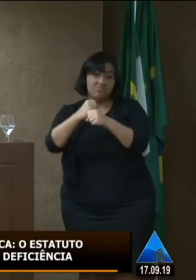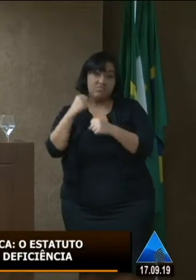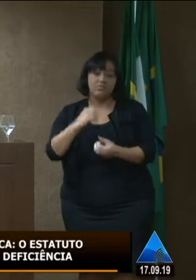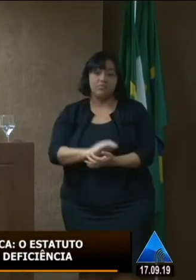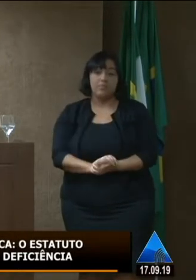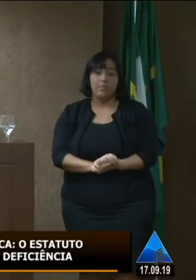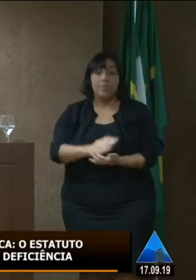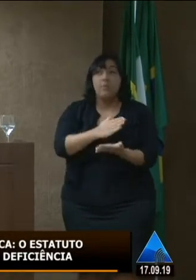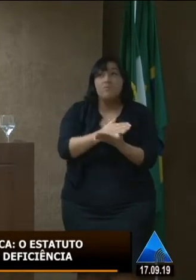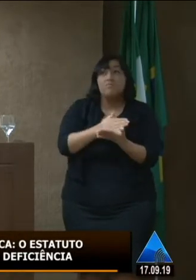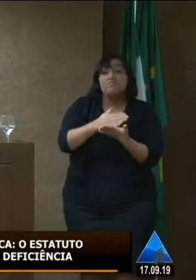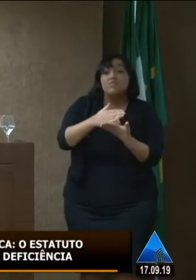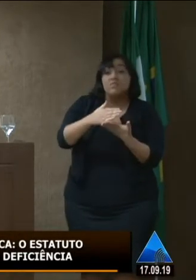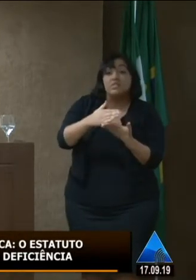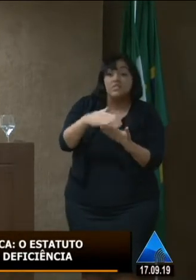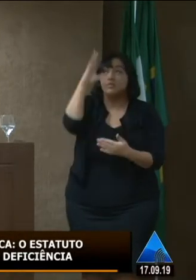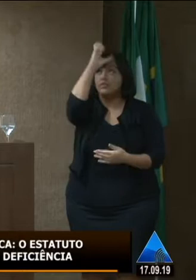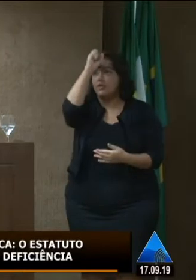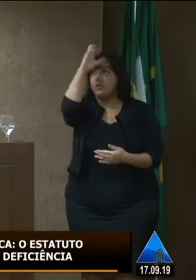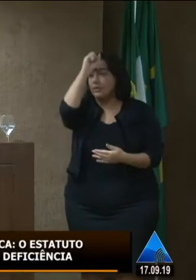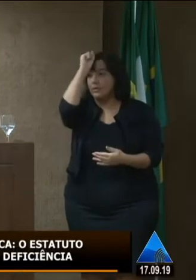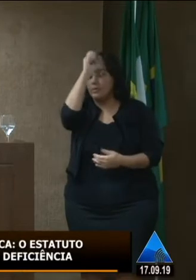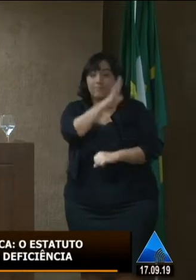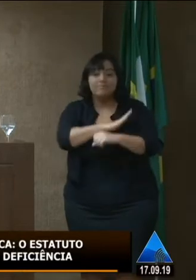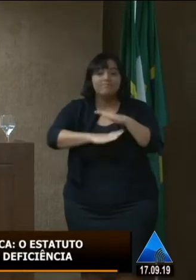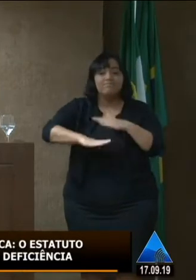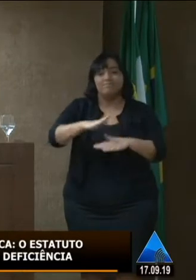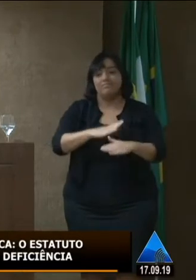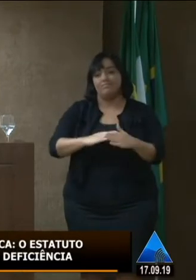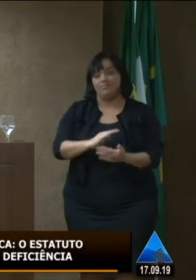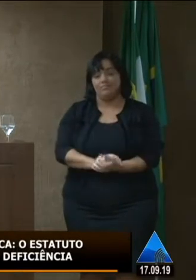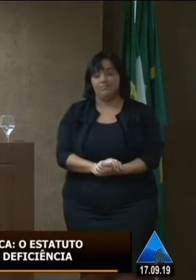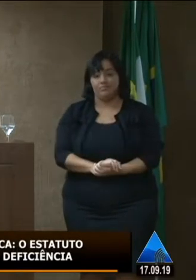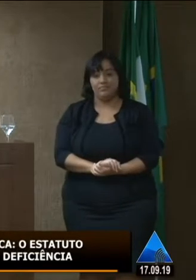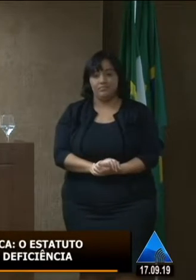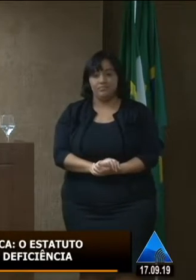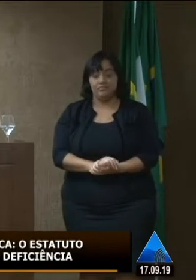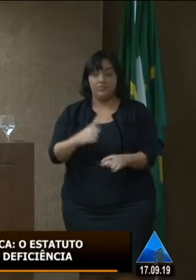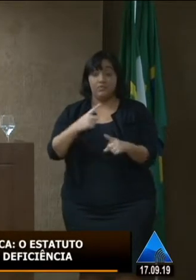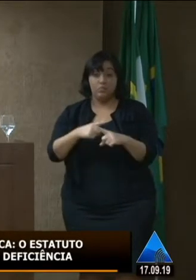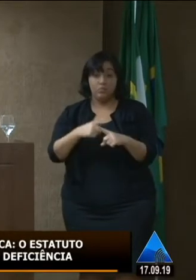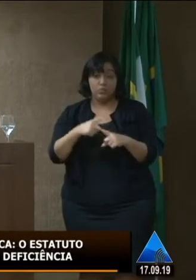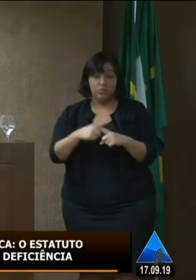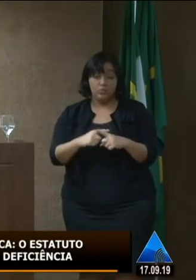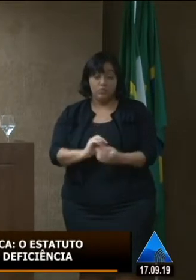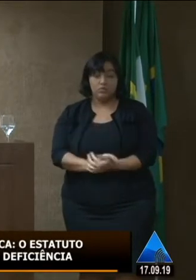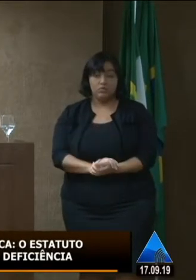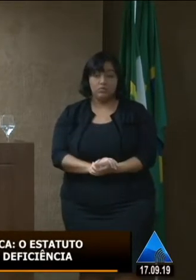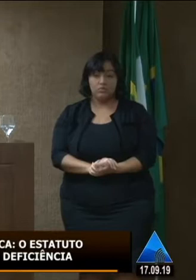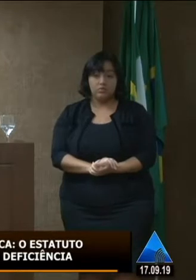eles estão começando a aprender a cuidar de uma pessoa dessa porque nos próprios